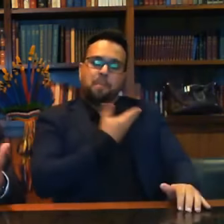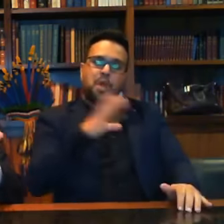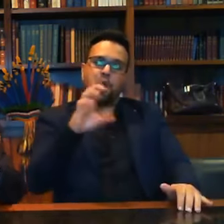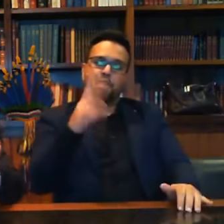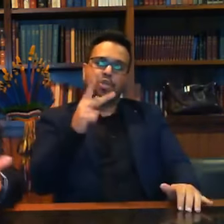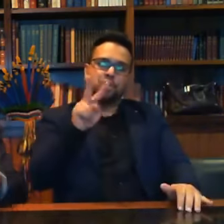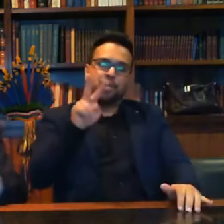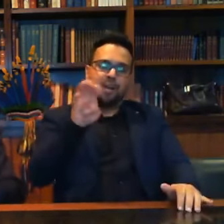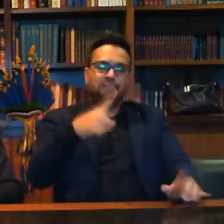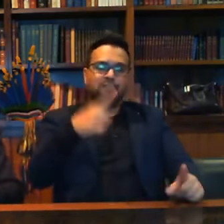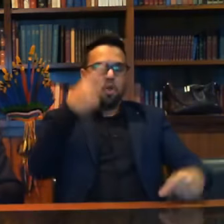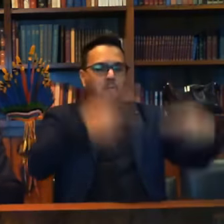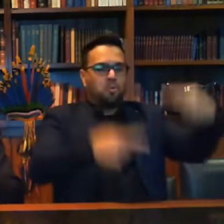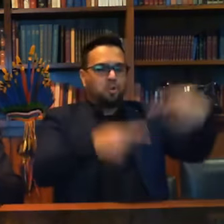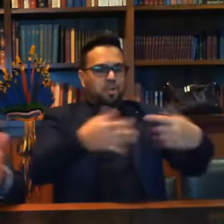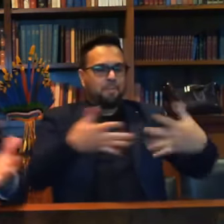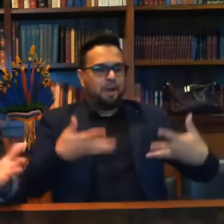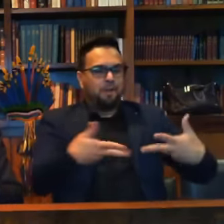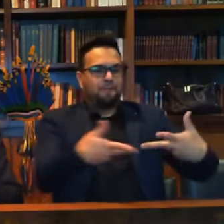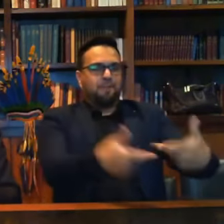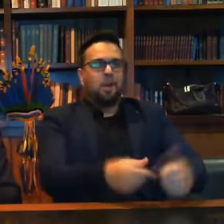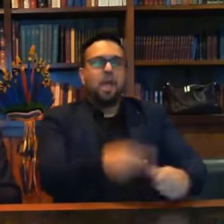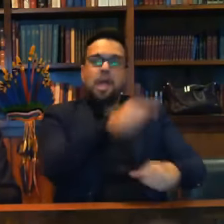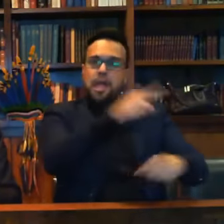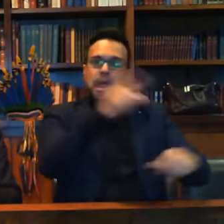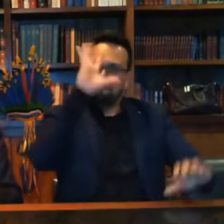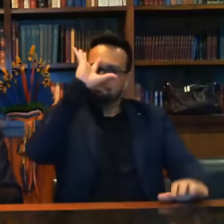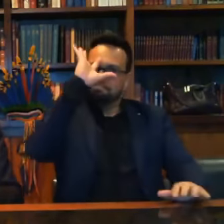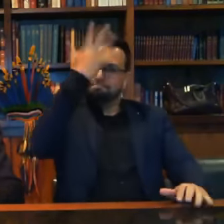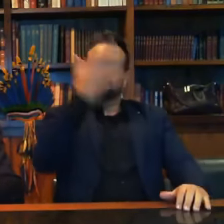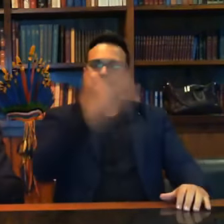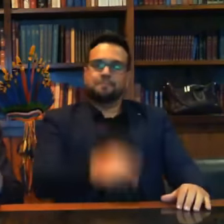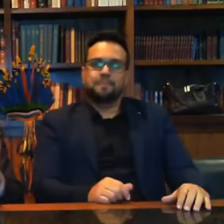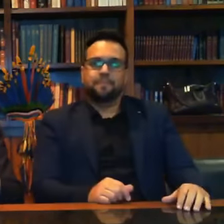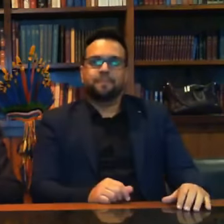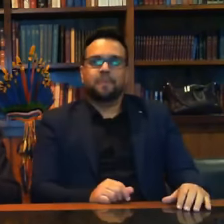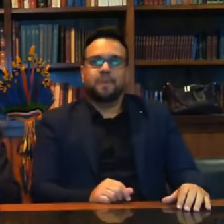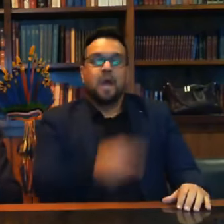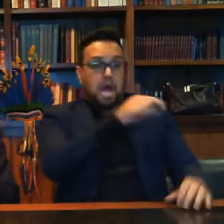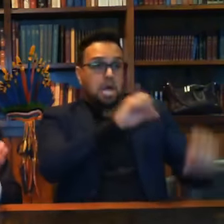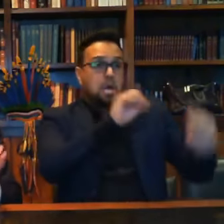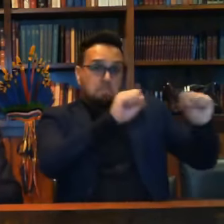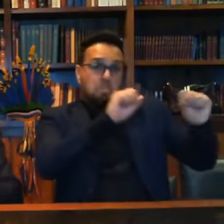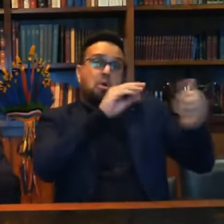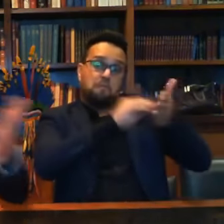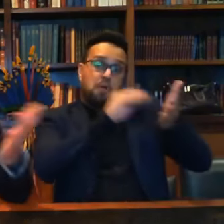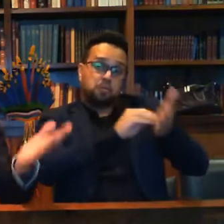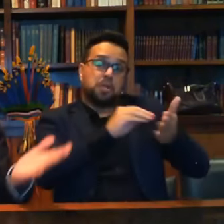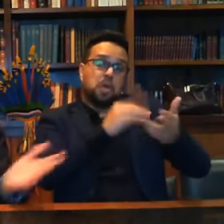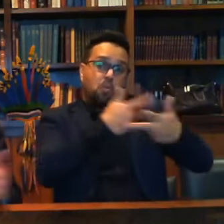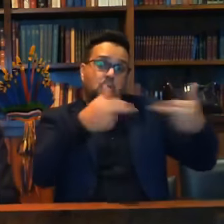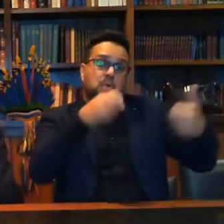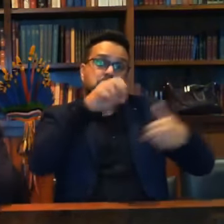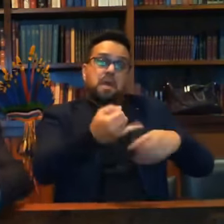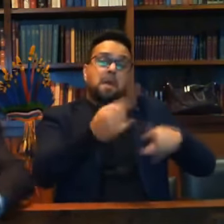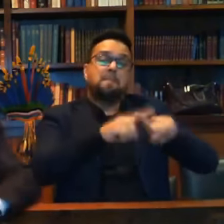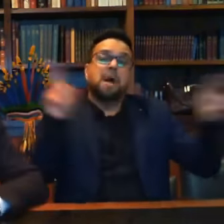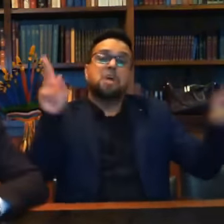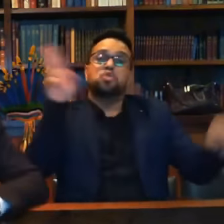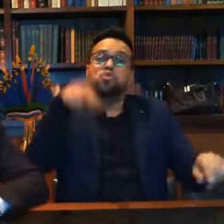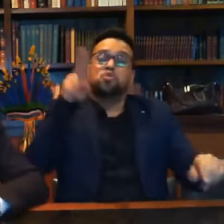maravilhosa e econômica no seu país. Chávez é a solução. Aqui pode faltar alguma coisa, sim, mas jamais faltou